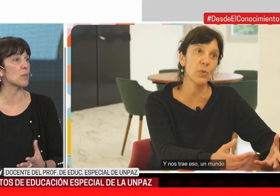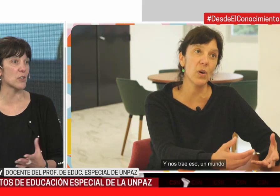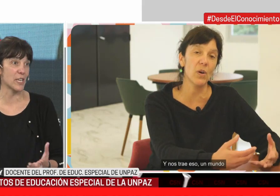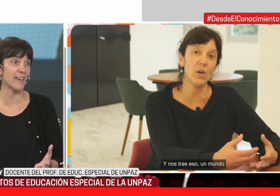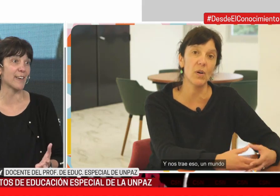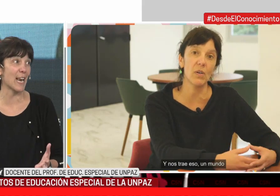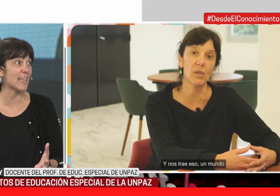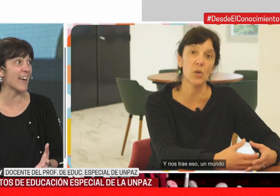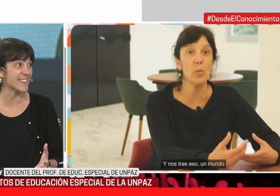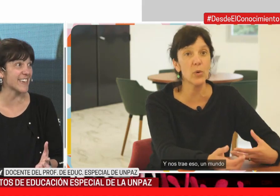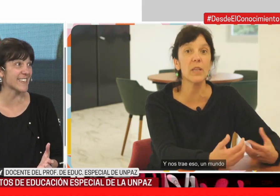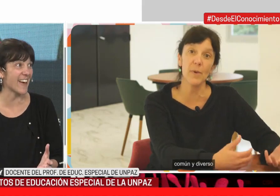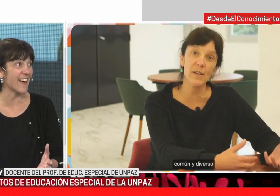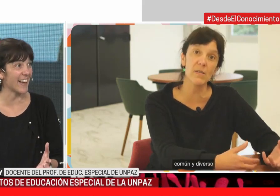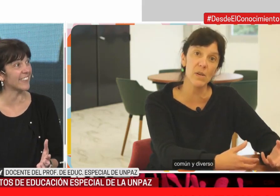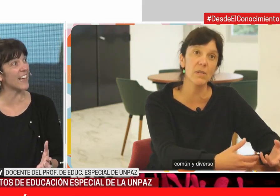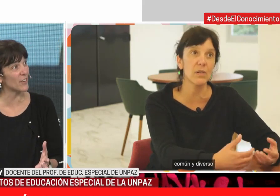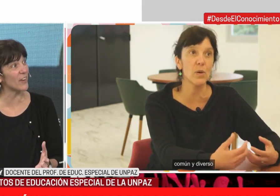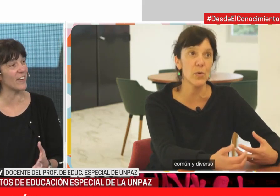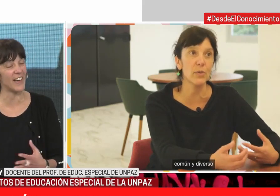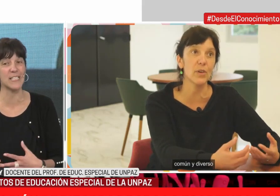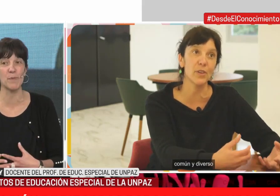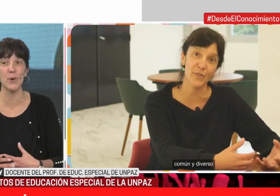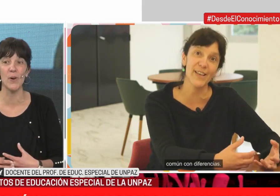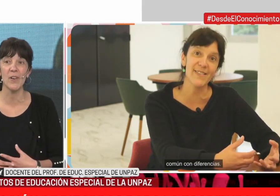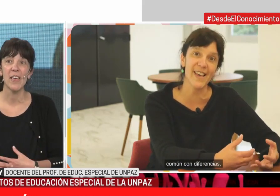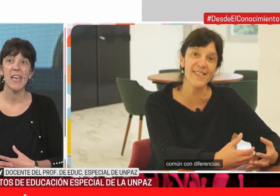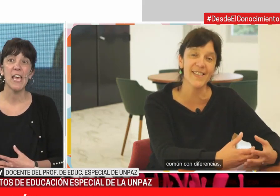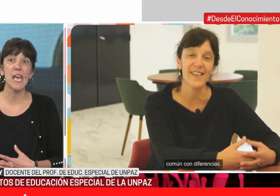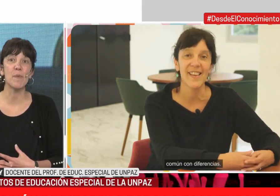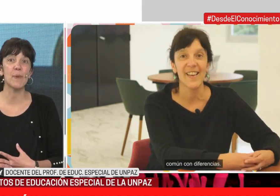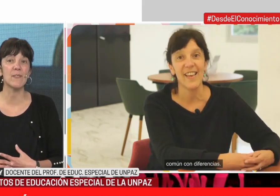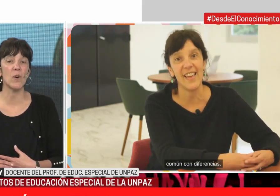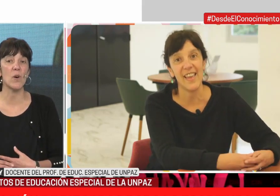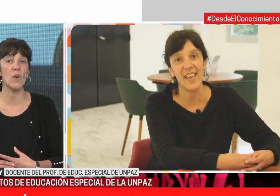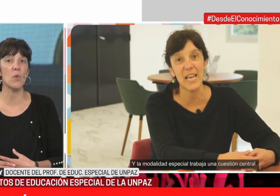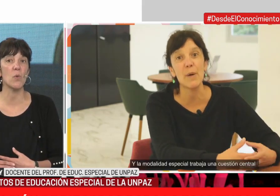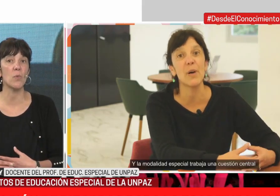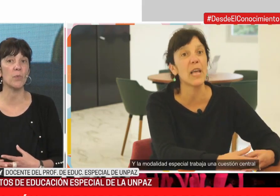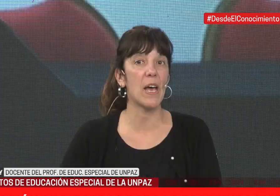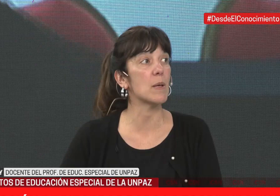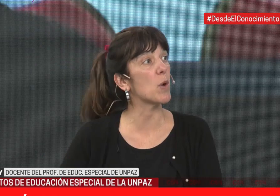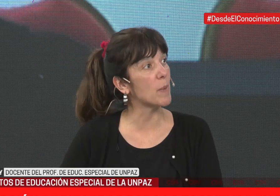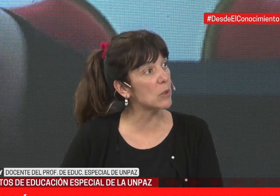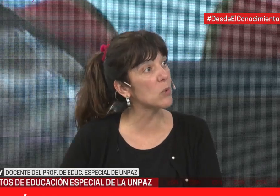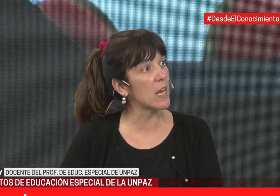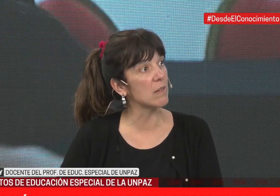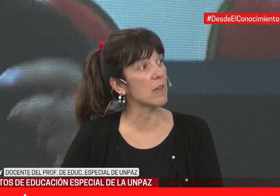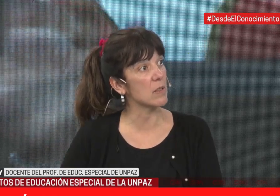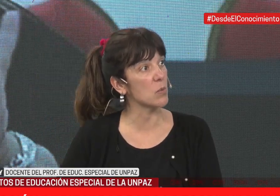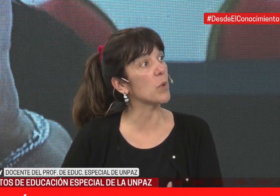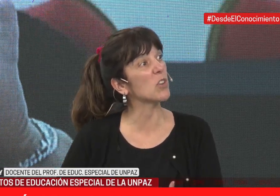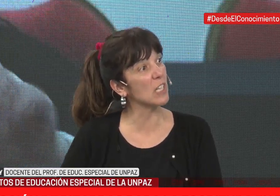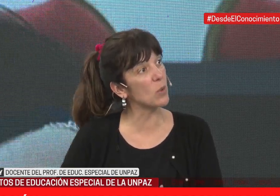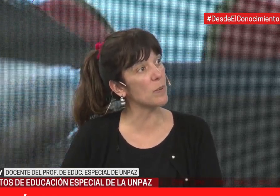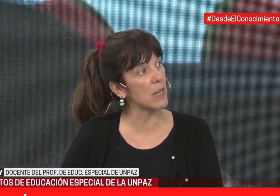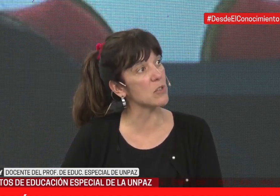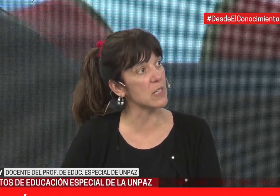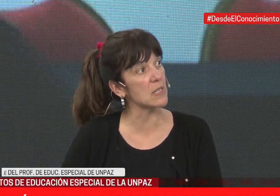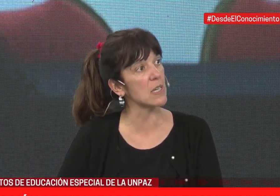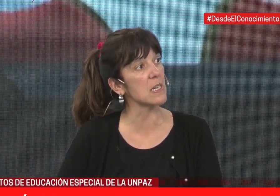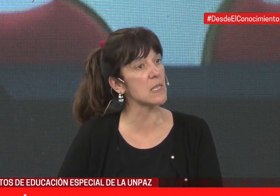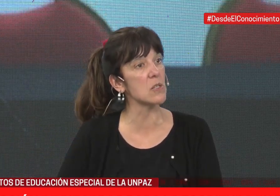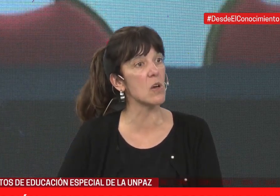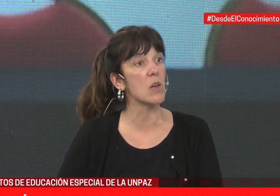es proyecto, pero ya es realidad, ya está andando hace poco, empezó una diplomatura, es un postítulo